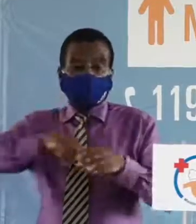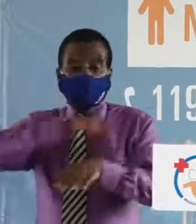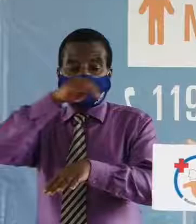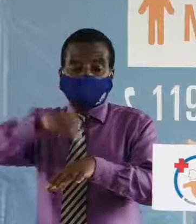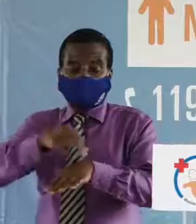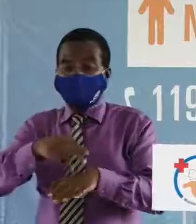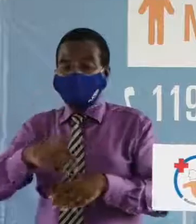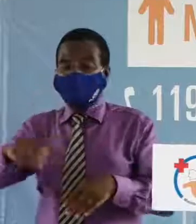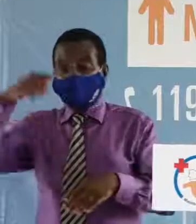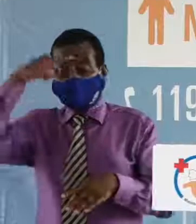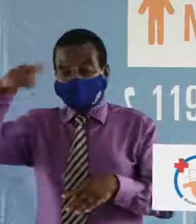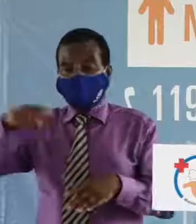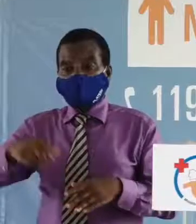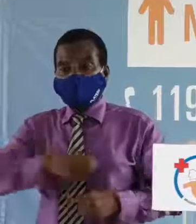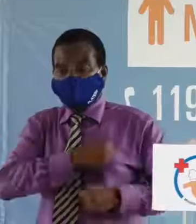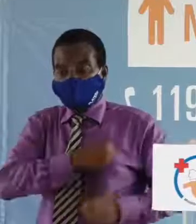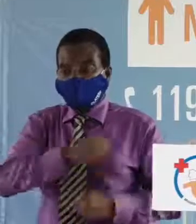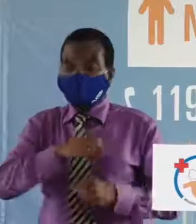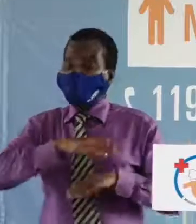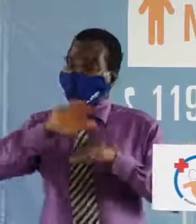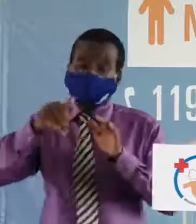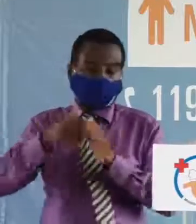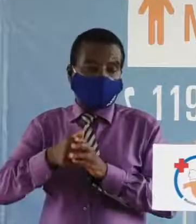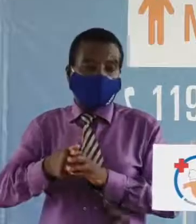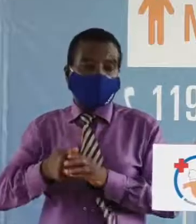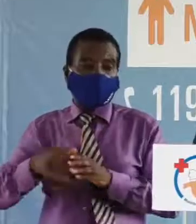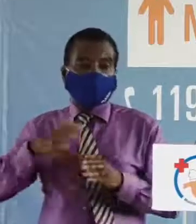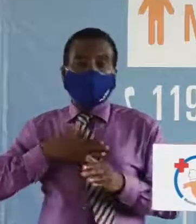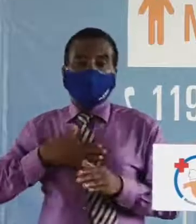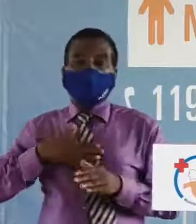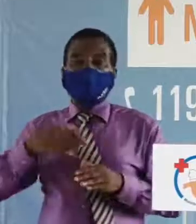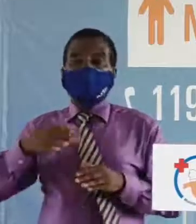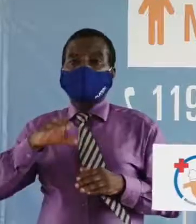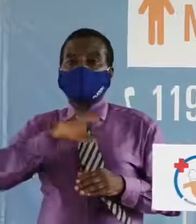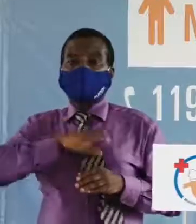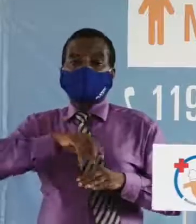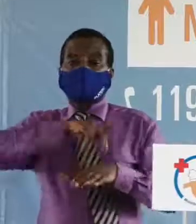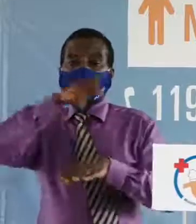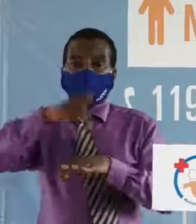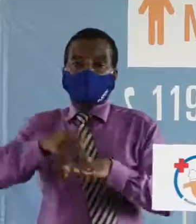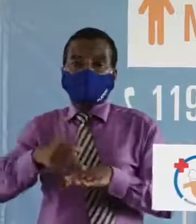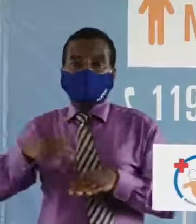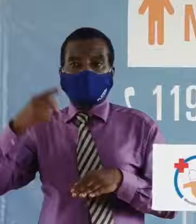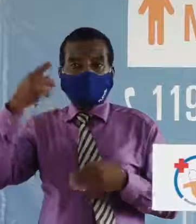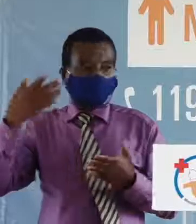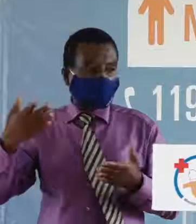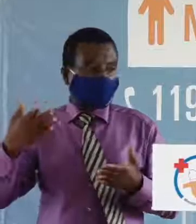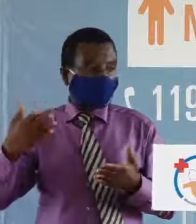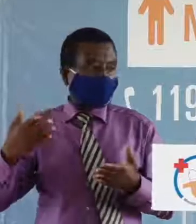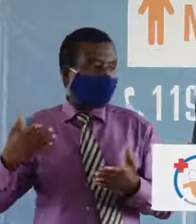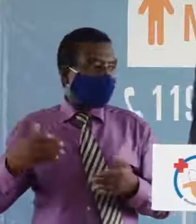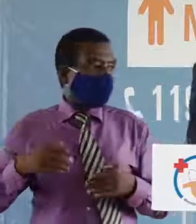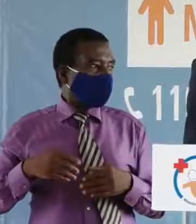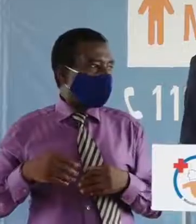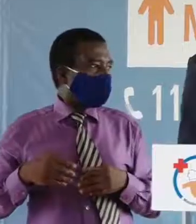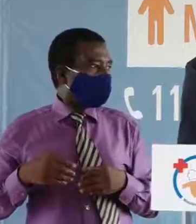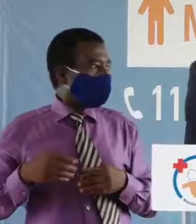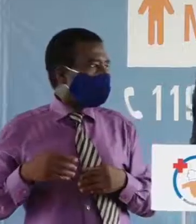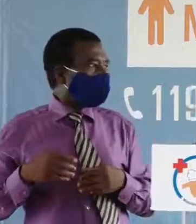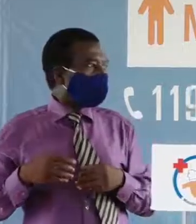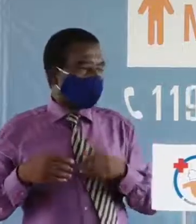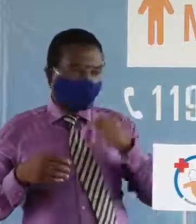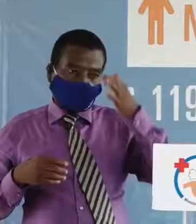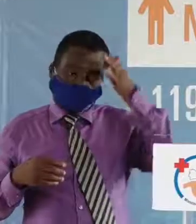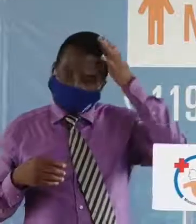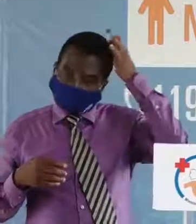c'est la gendarmerie de la force de défense de sécurité mon commissaire les préoccupations elles sont toujours les mêmes votre réponse s'il vous plaît